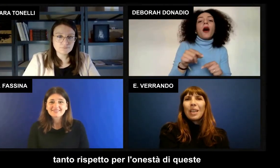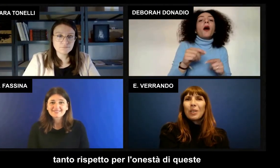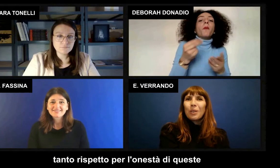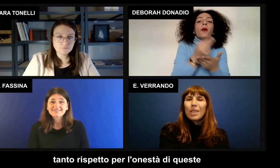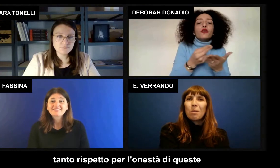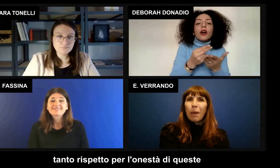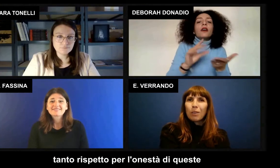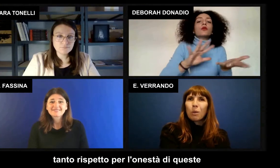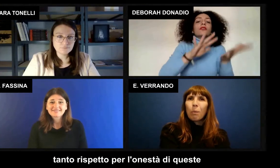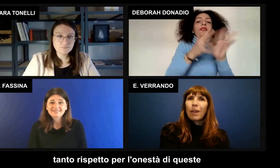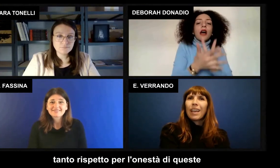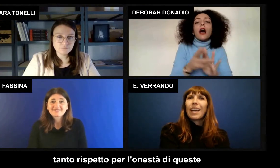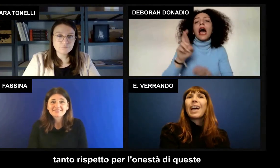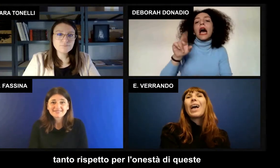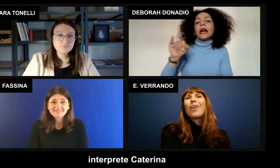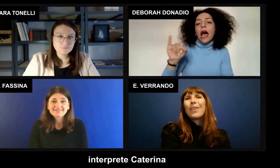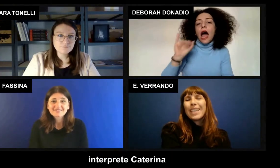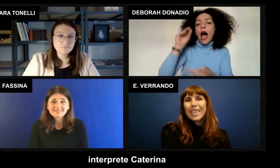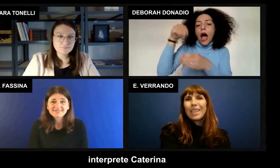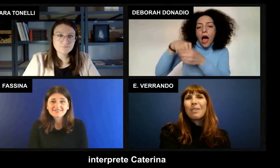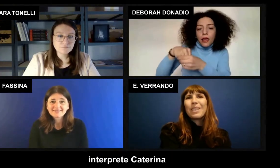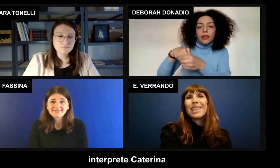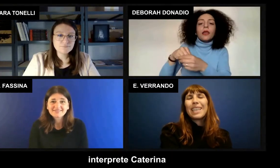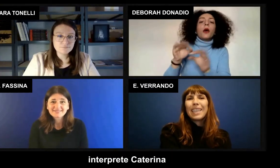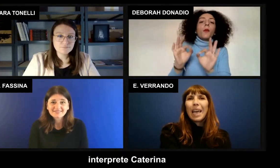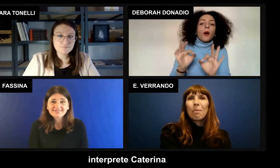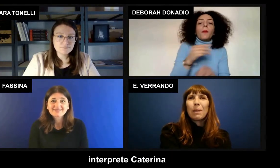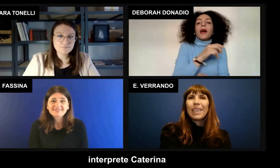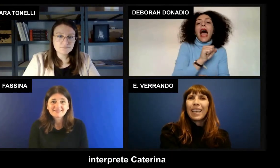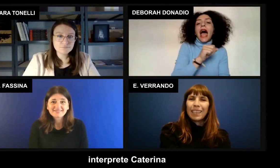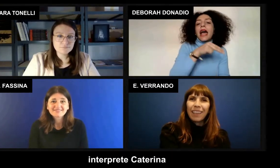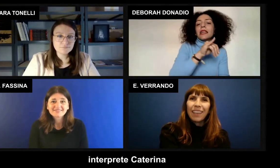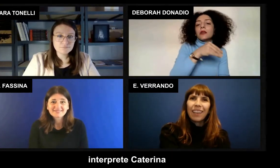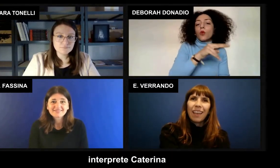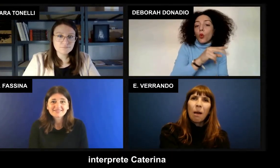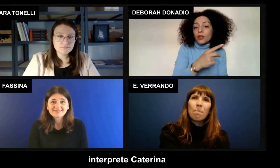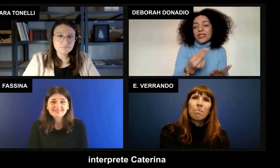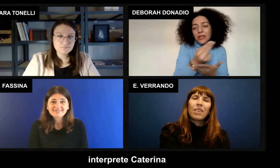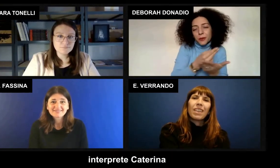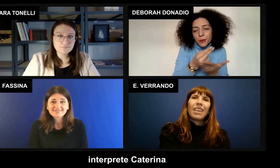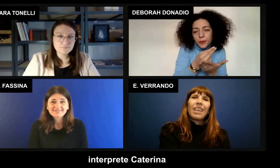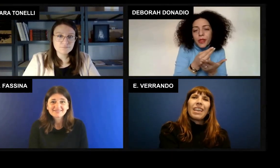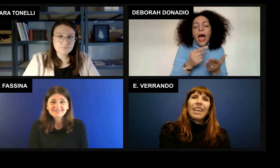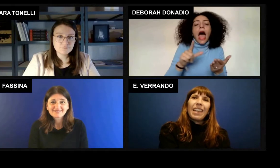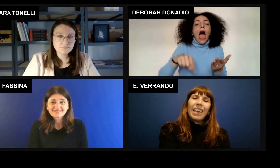tanto rispetto per l'onestà di queste interprete Caterina